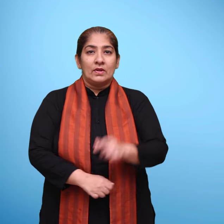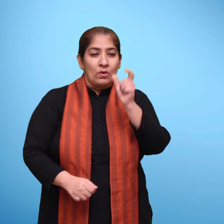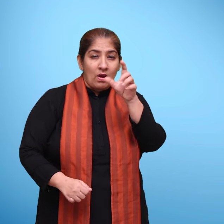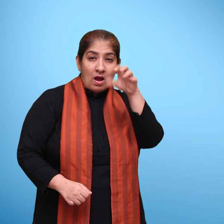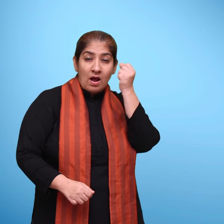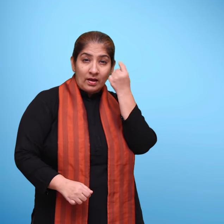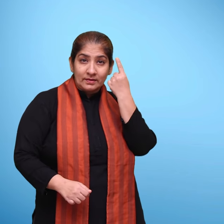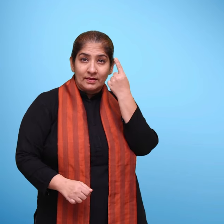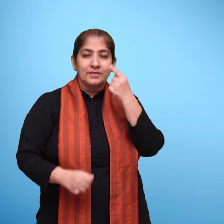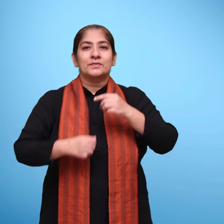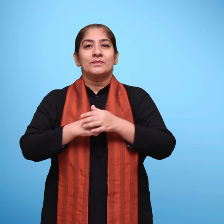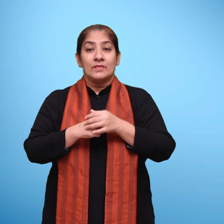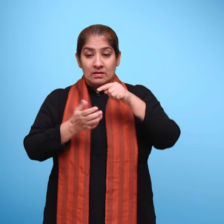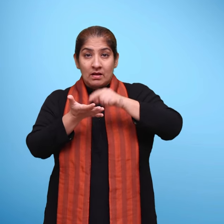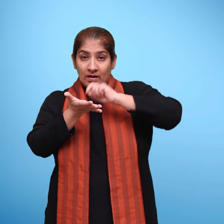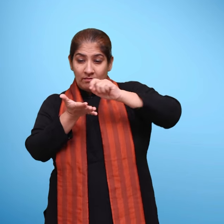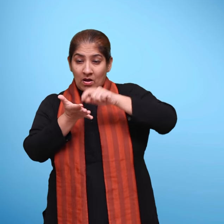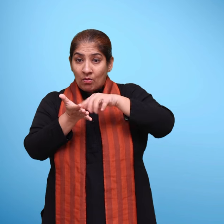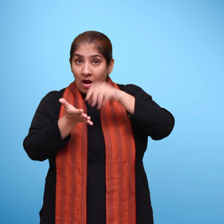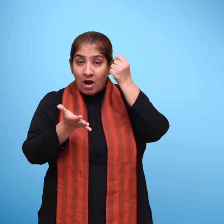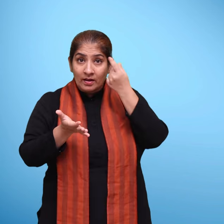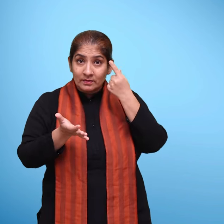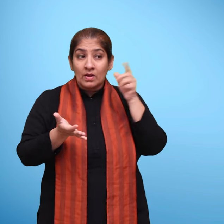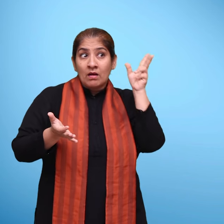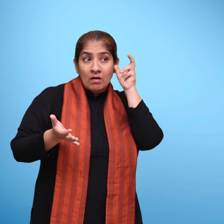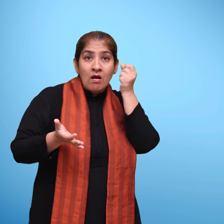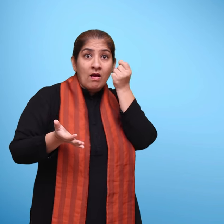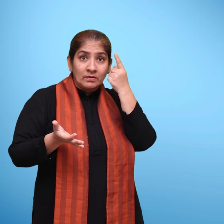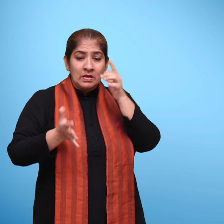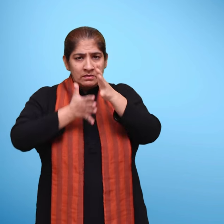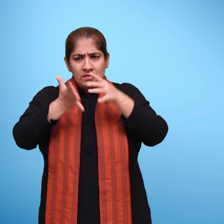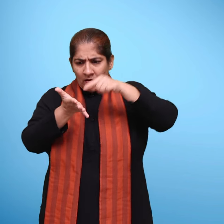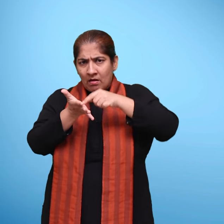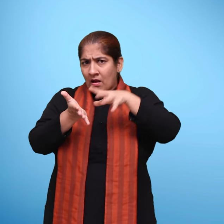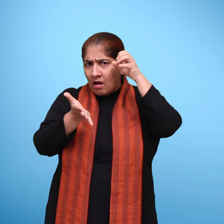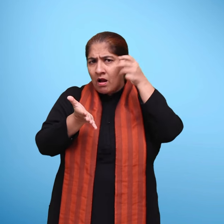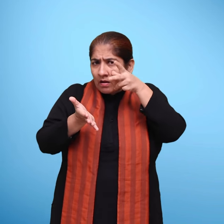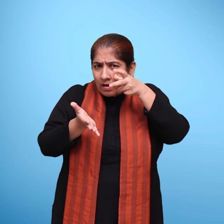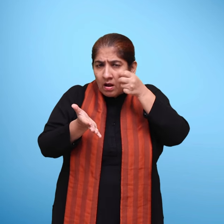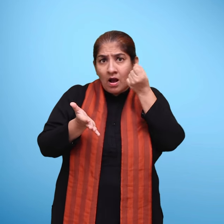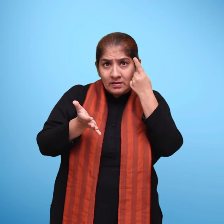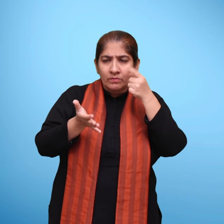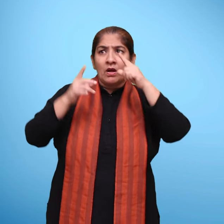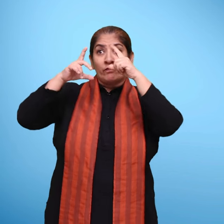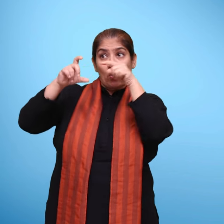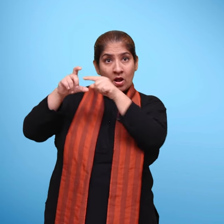शब्द पहचान इसमें प्रिंट जागरूकता और ध्वनी जागरूकता, प्रतीकूं और ध्वनी का संबंध,